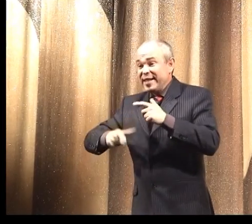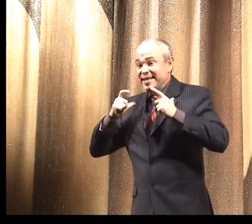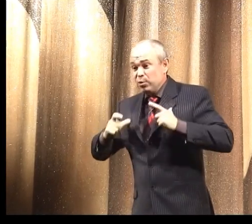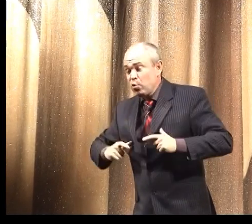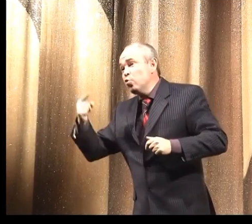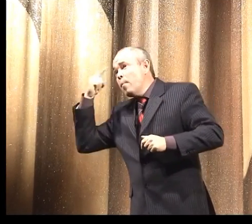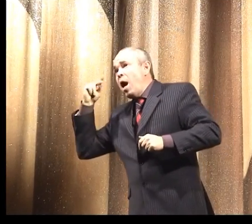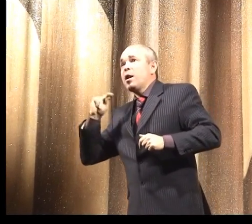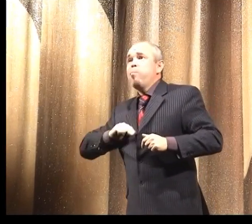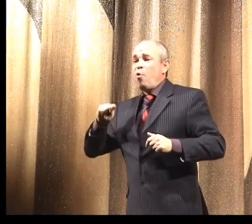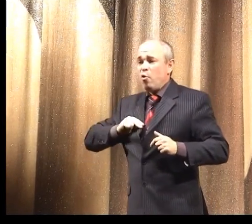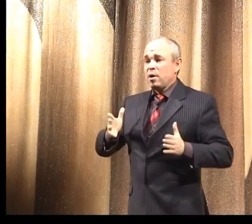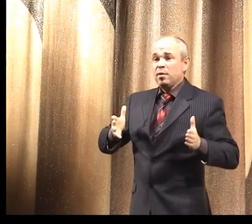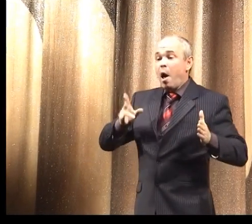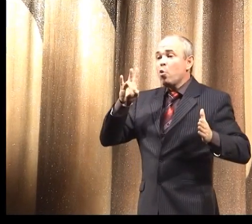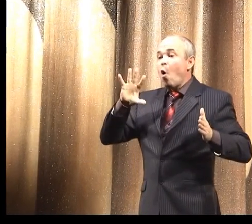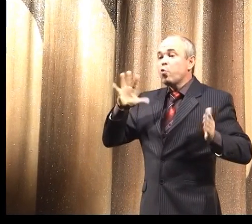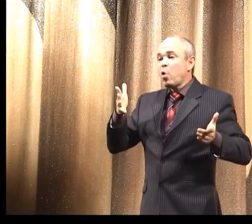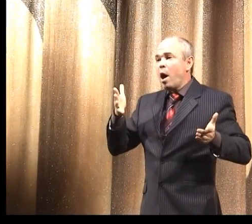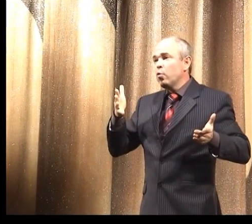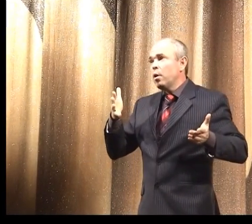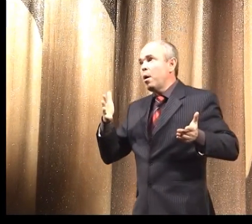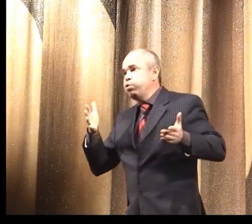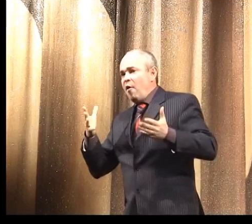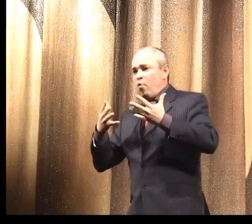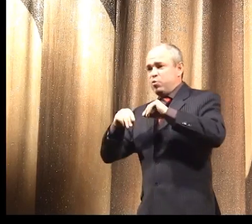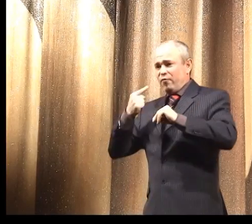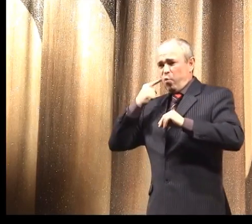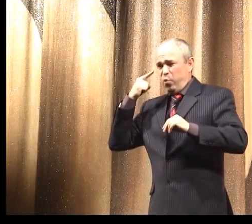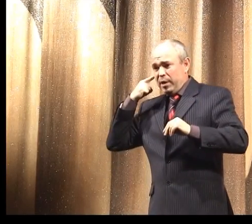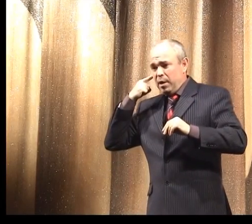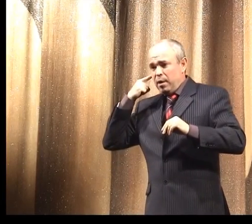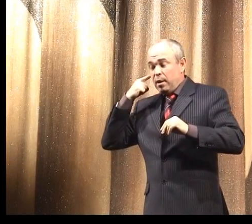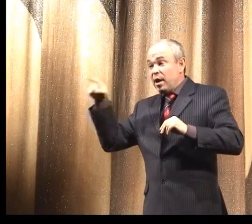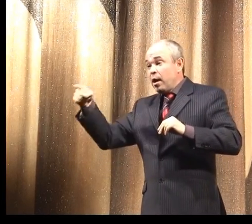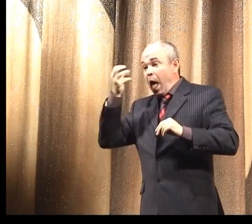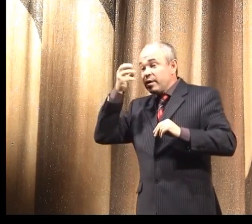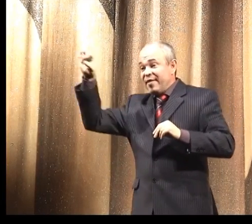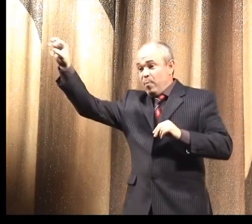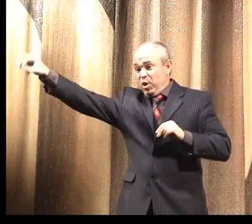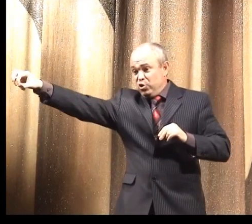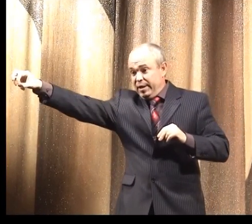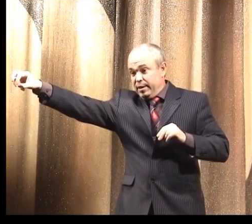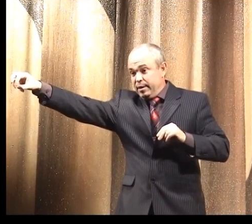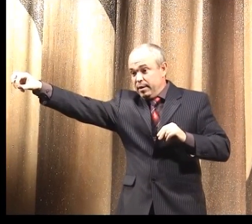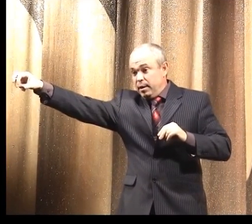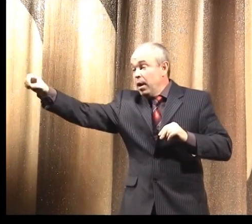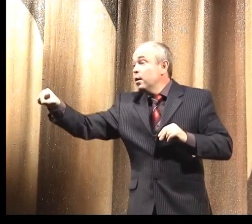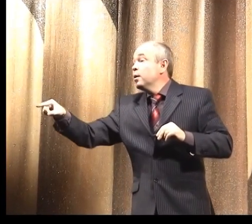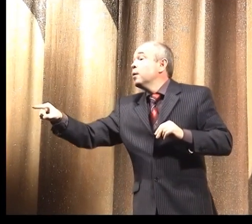занимался институтом, работой. И вдруг случайно попал в каком-то кружке. Глаз на него положили.